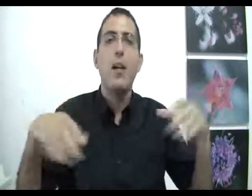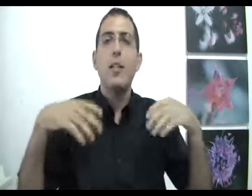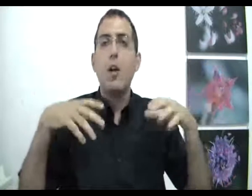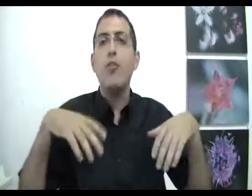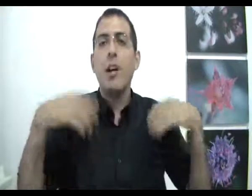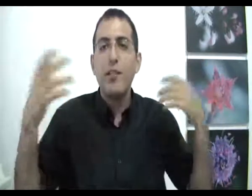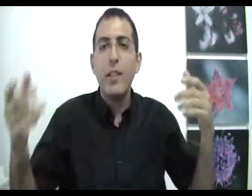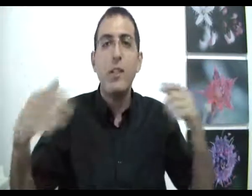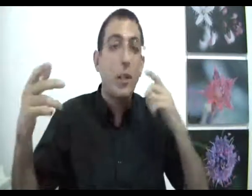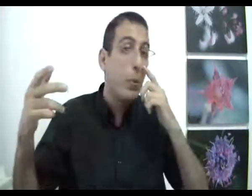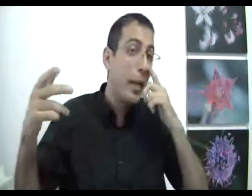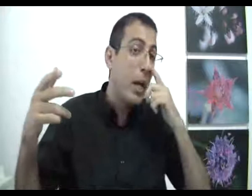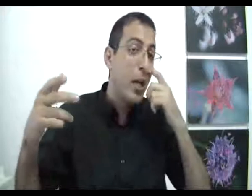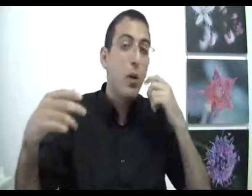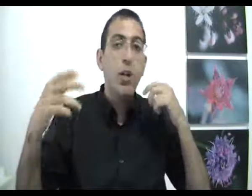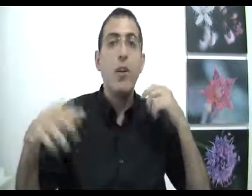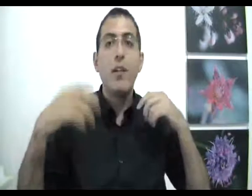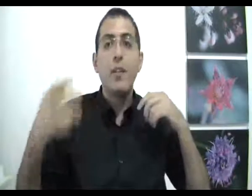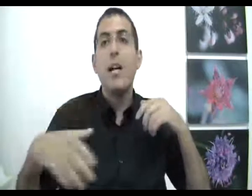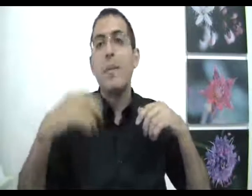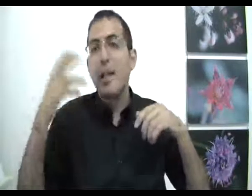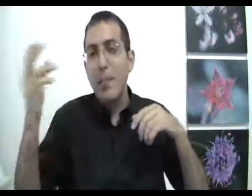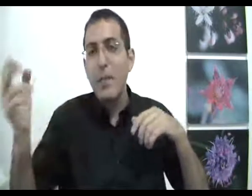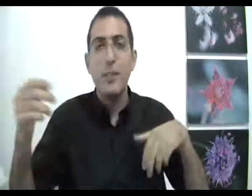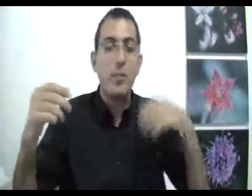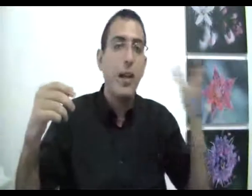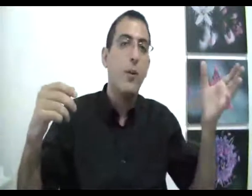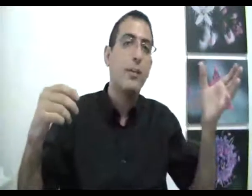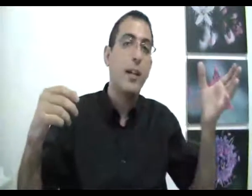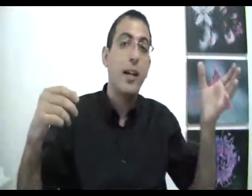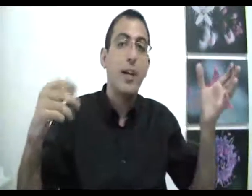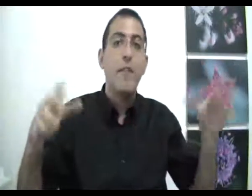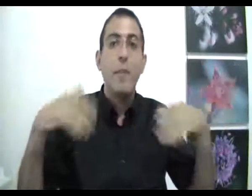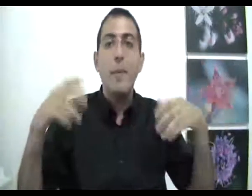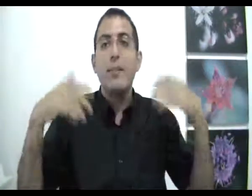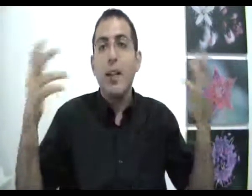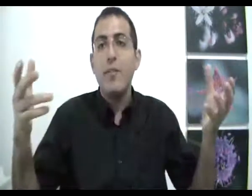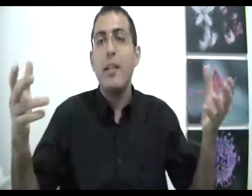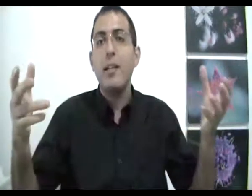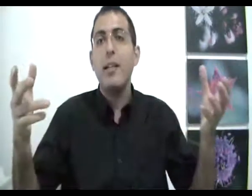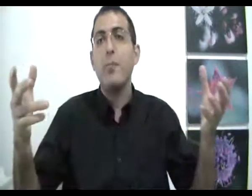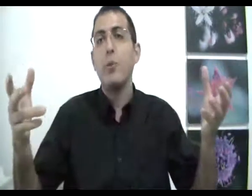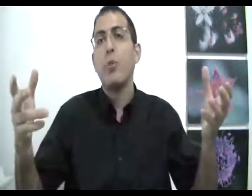יכול להיות שחווית שאתה מוכר יכול להיות שחווית אני מתלבטת לעשות ככה או לא עשת אחרת ובאמת חווית את ההתלבטות